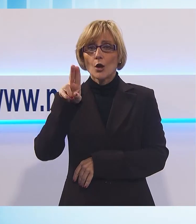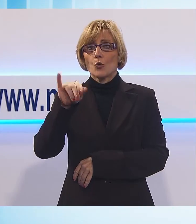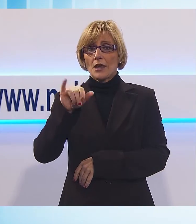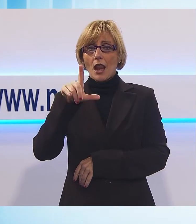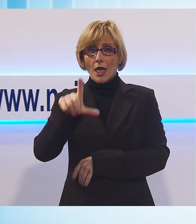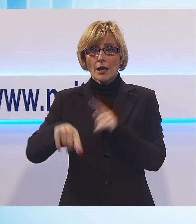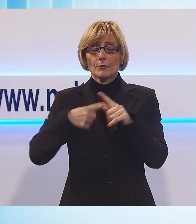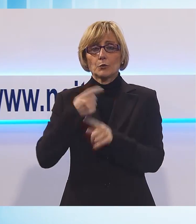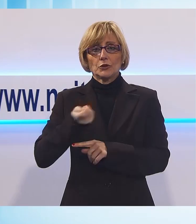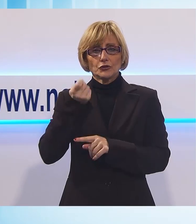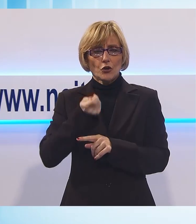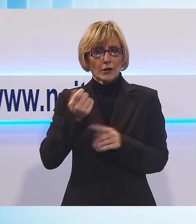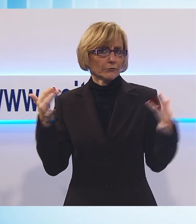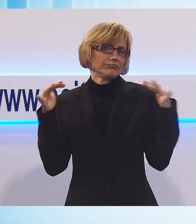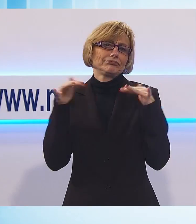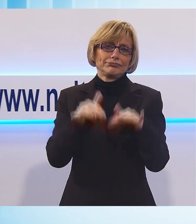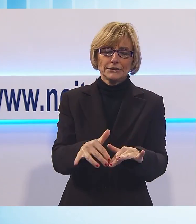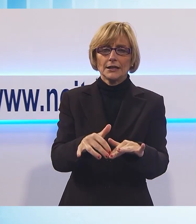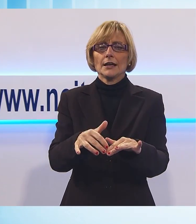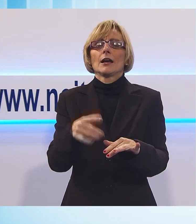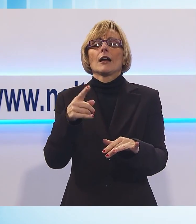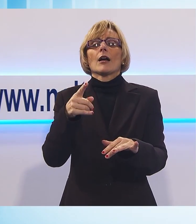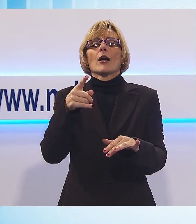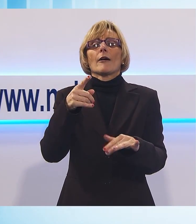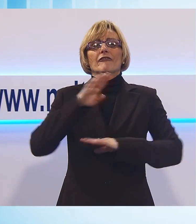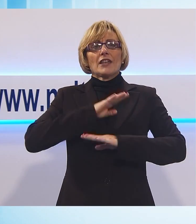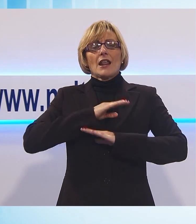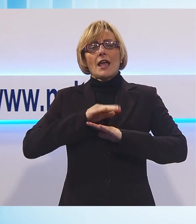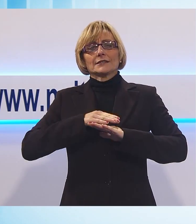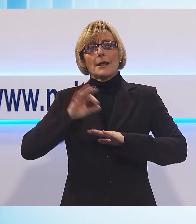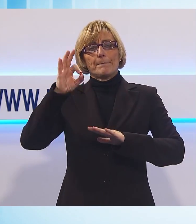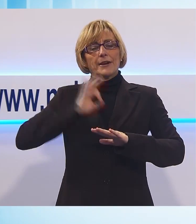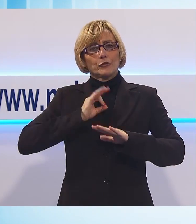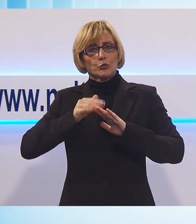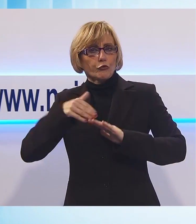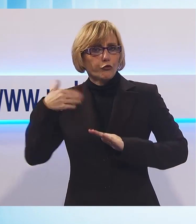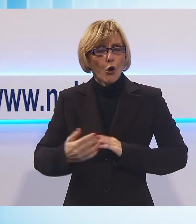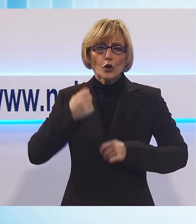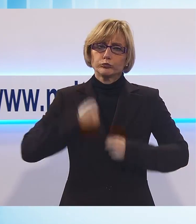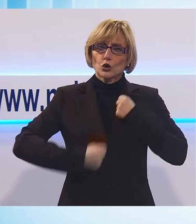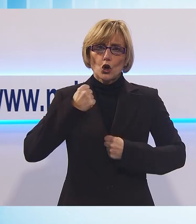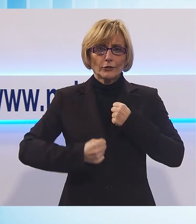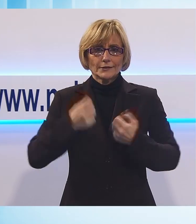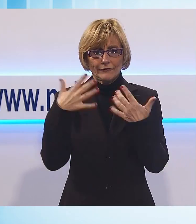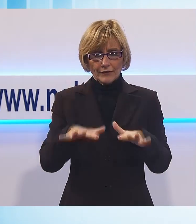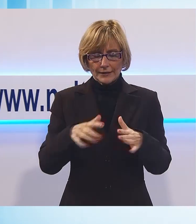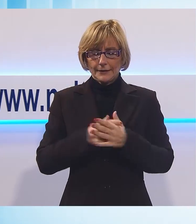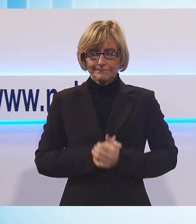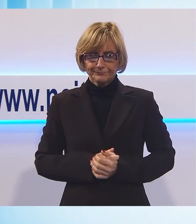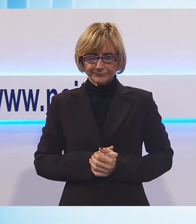Lucca, facendo sentire la loro voce sotto le finestre della prefettura di Palazzo Ducale. Invece di cercare